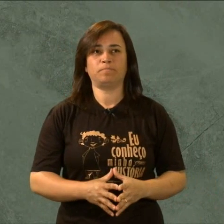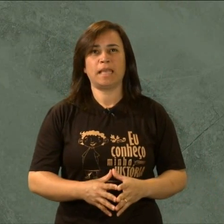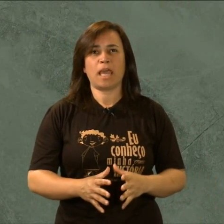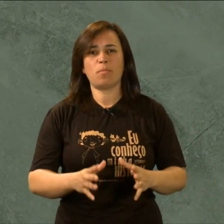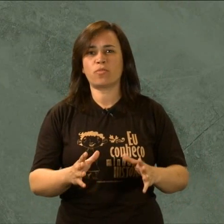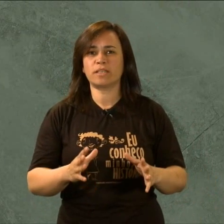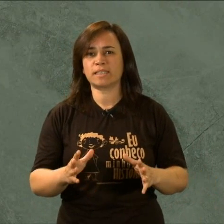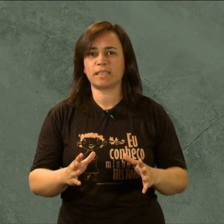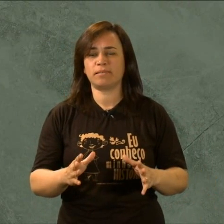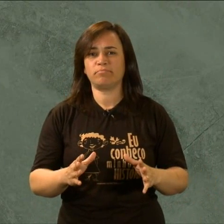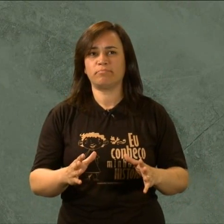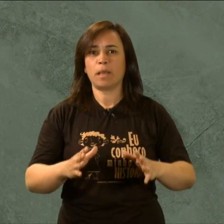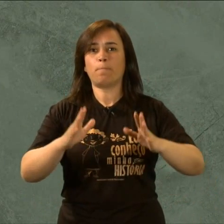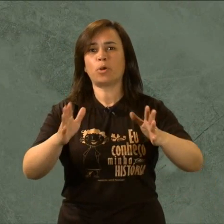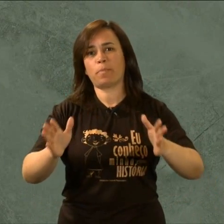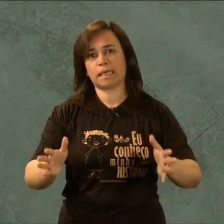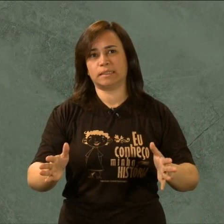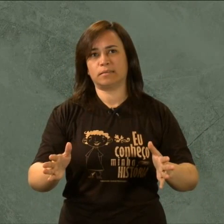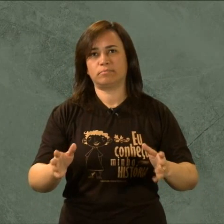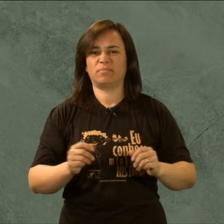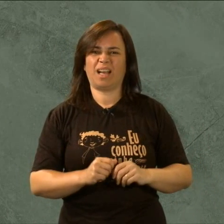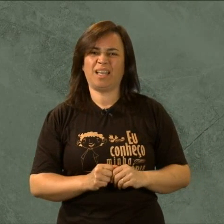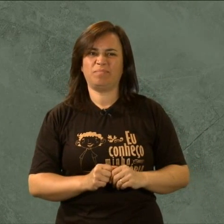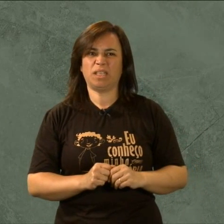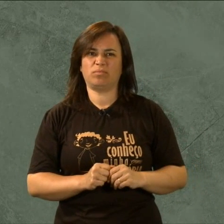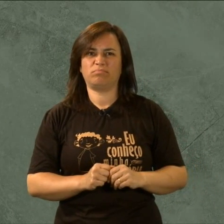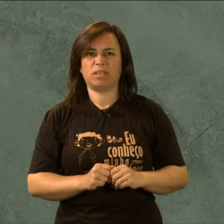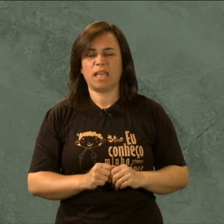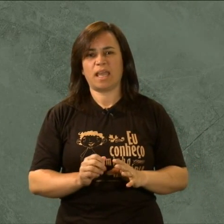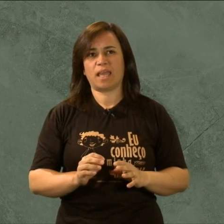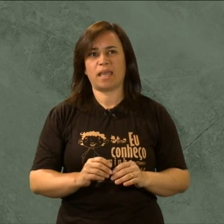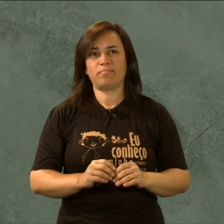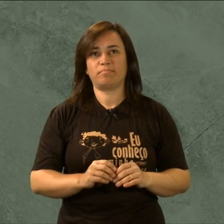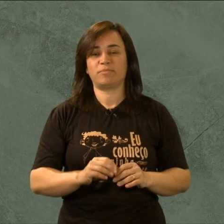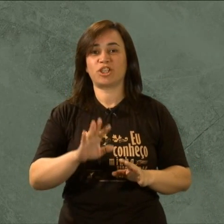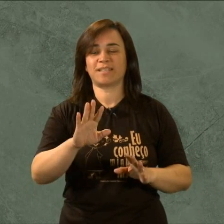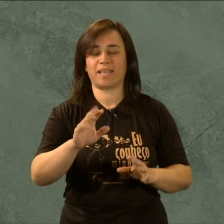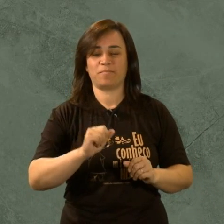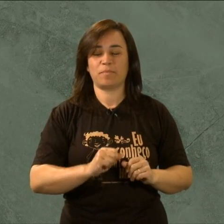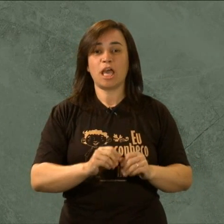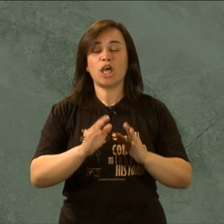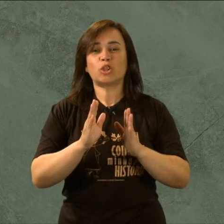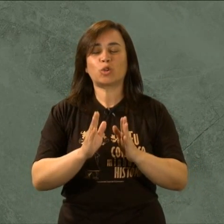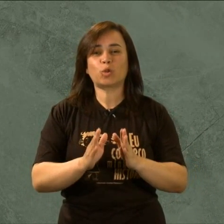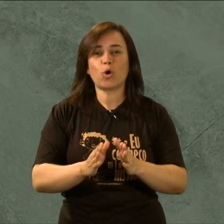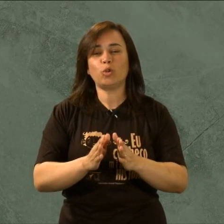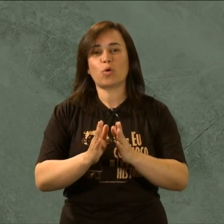é uma coisa assim, propaganda. Ai, não. É, já sei. Todo